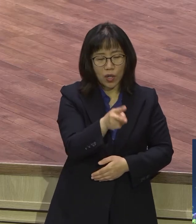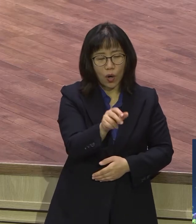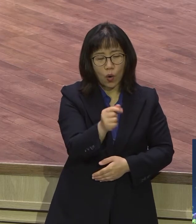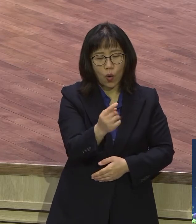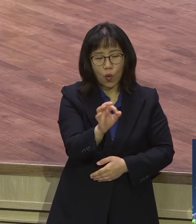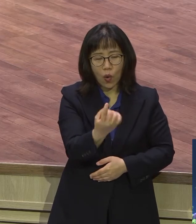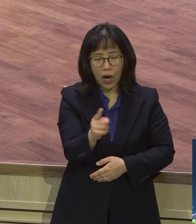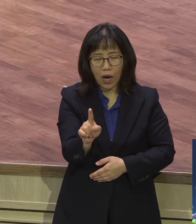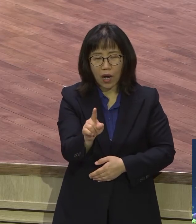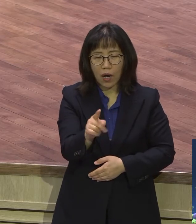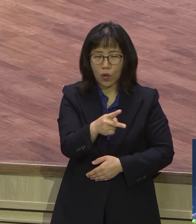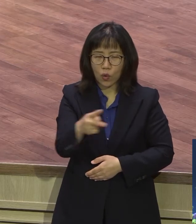예수님인데요